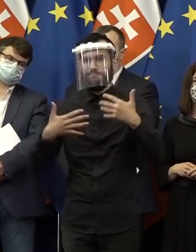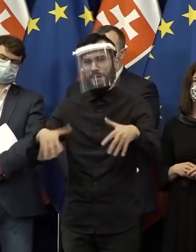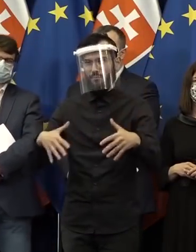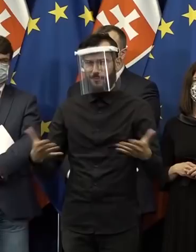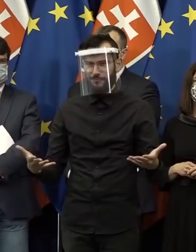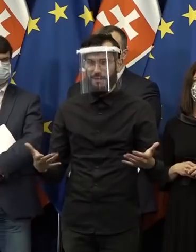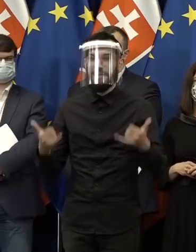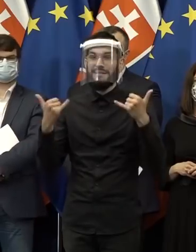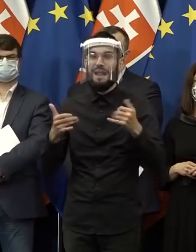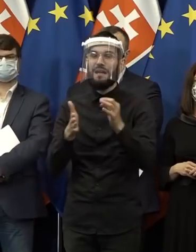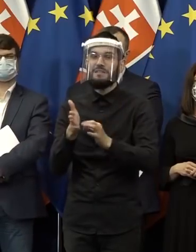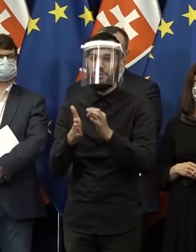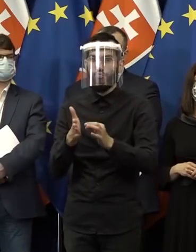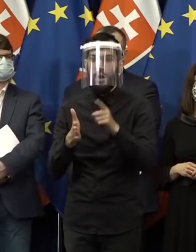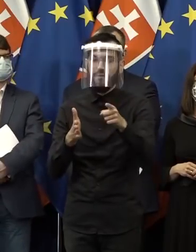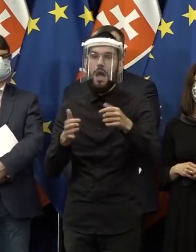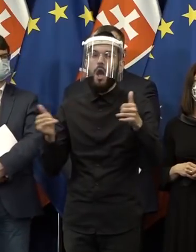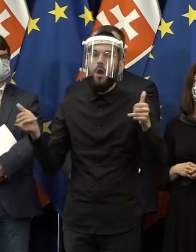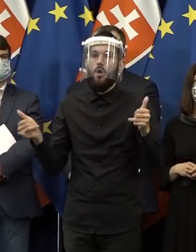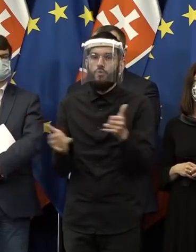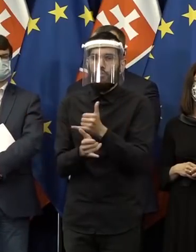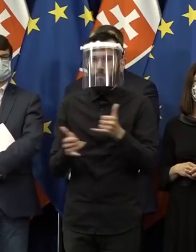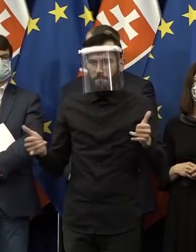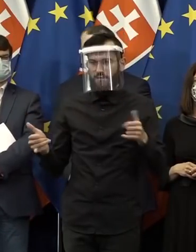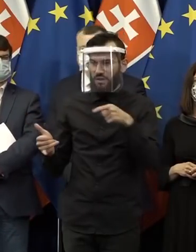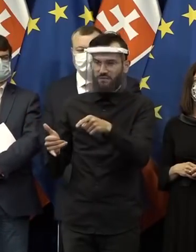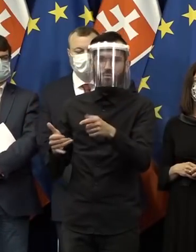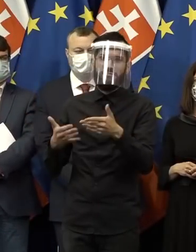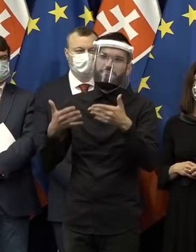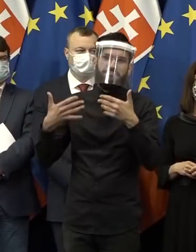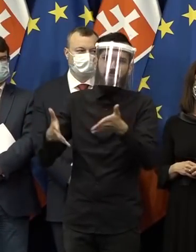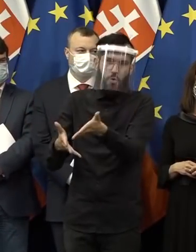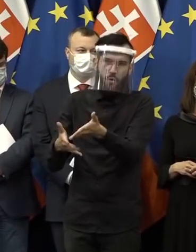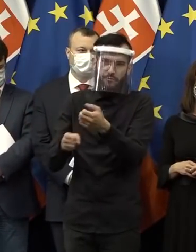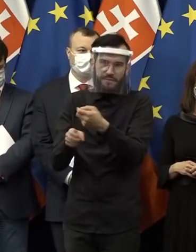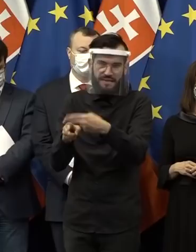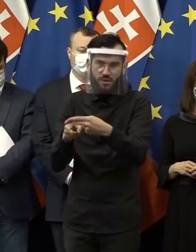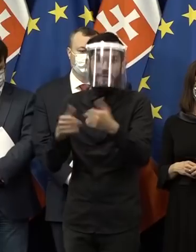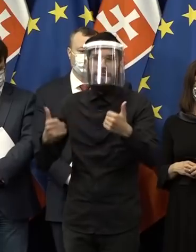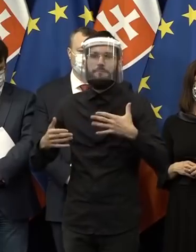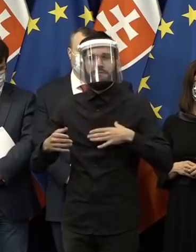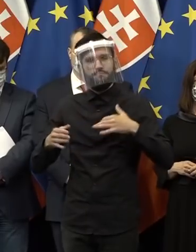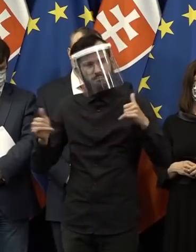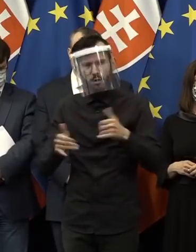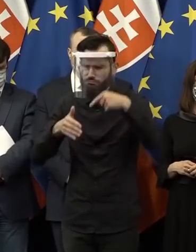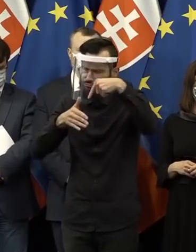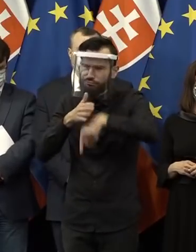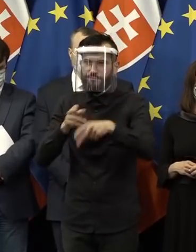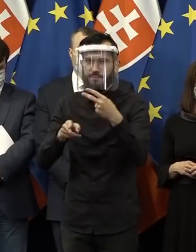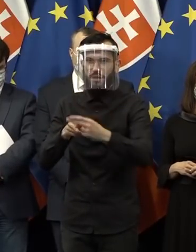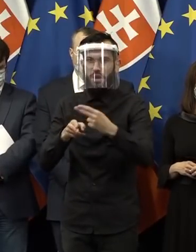žijeme v situácii a čeli mi v justícii pomerom, aké tu ešte neboli. A takisto aj